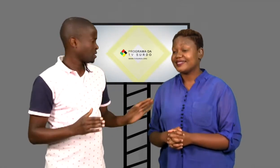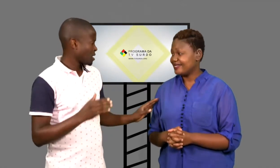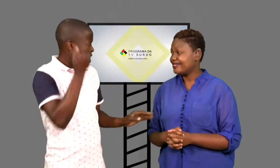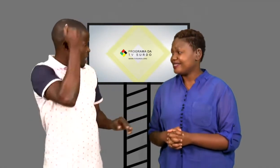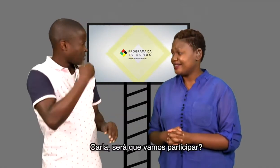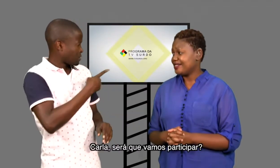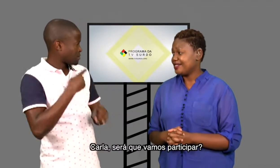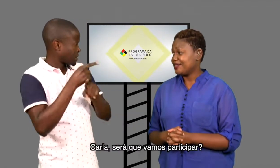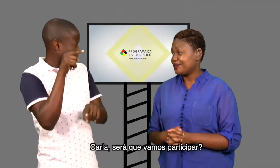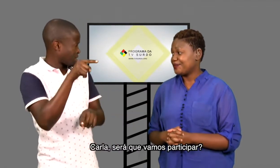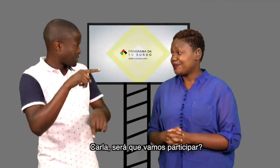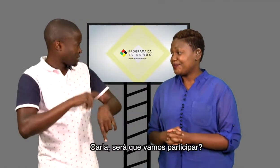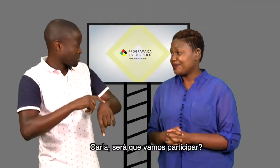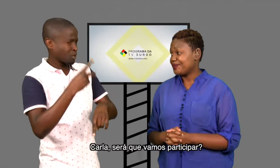Carla, será que vamos participar?